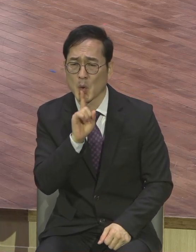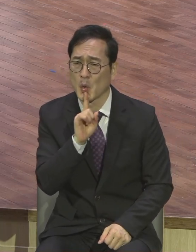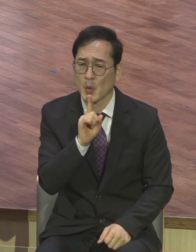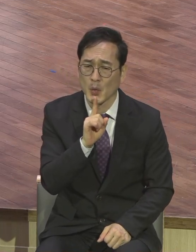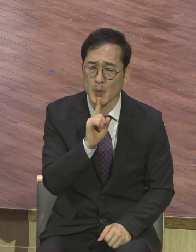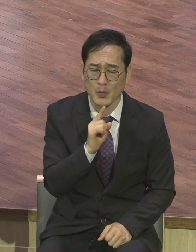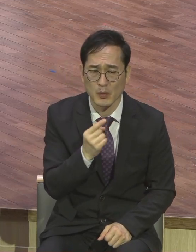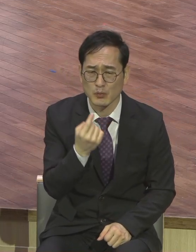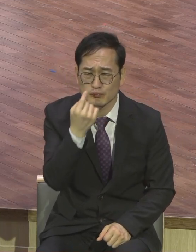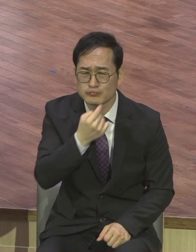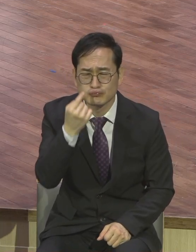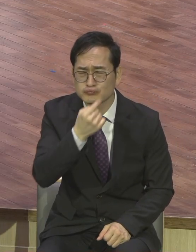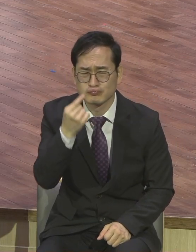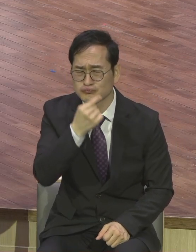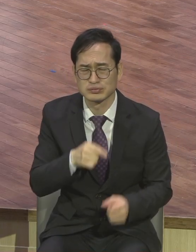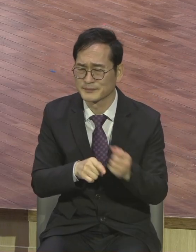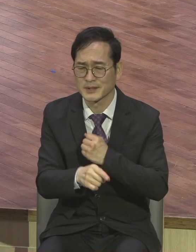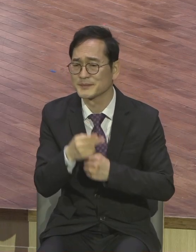맡겨진 직분에 충성하면서